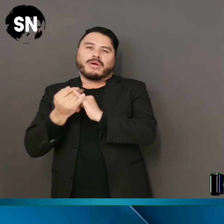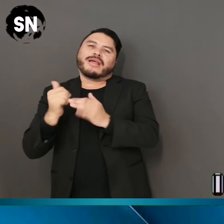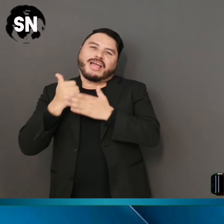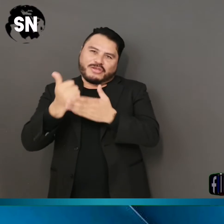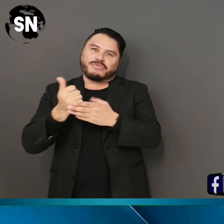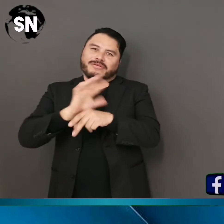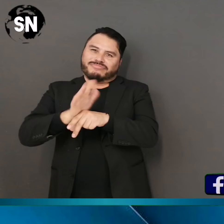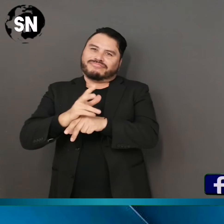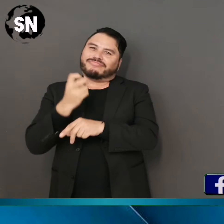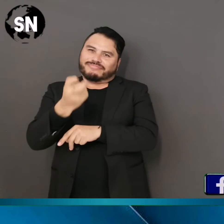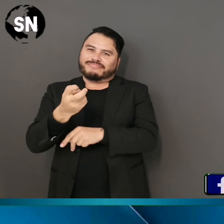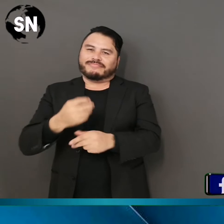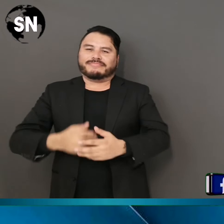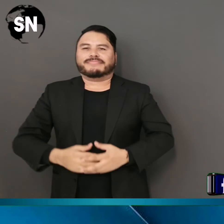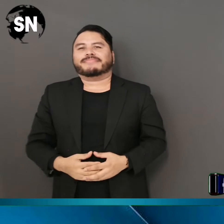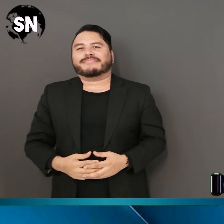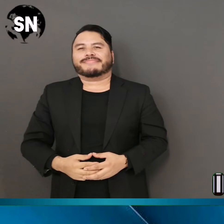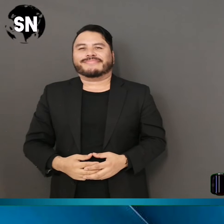también apoya en el plan contra el COVID-19.